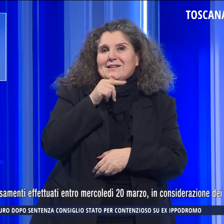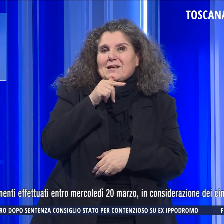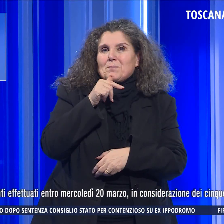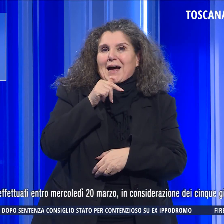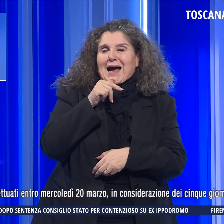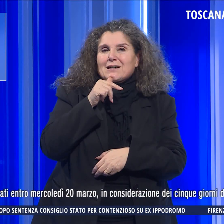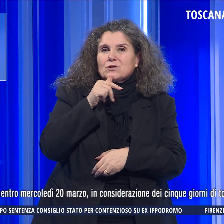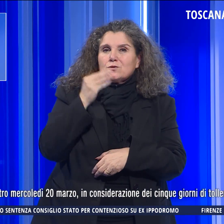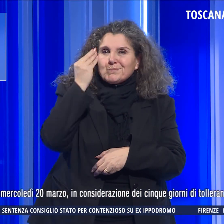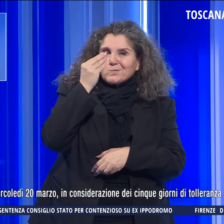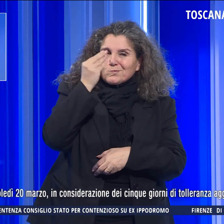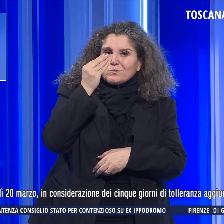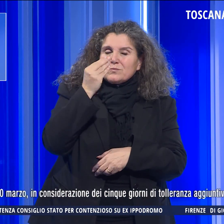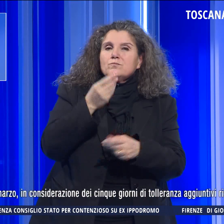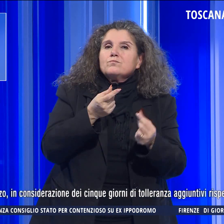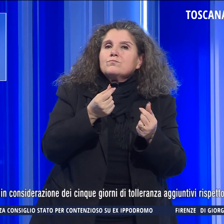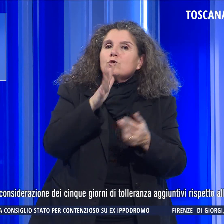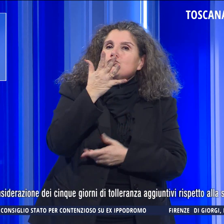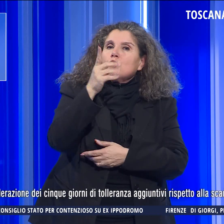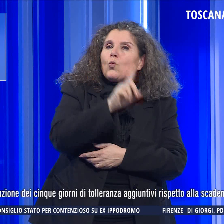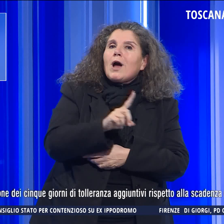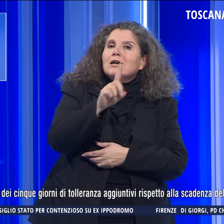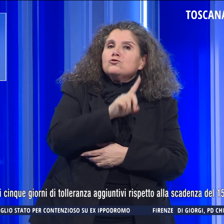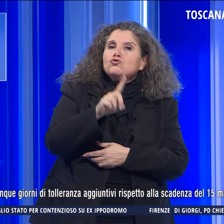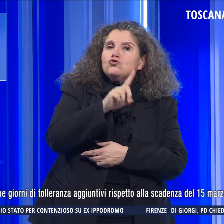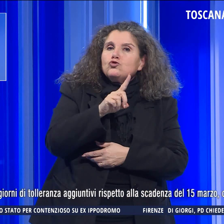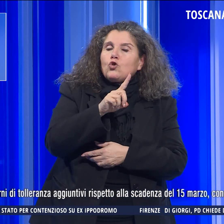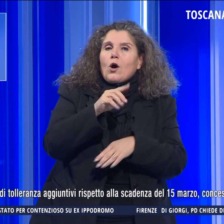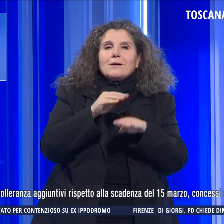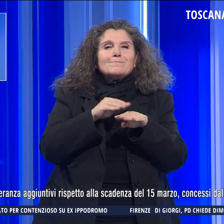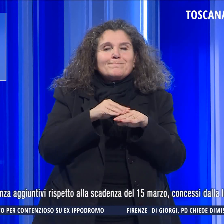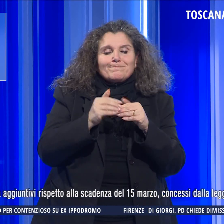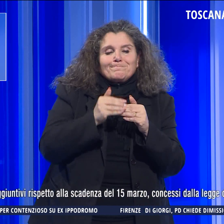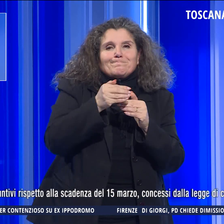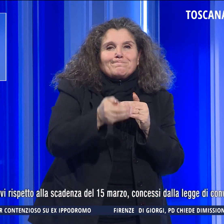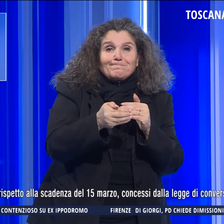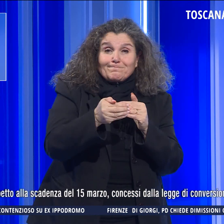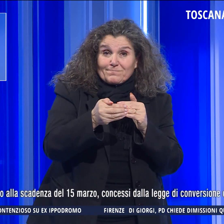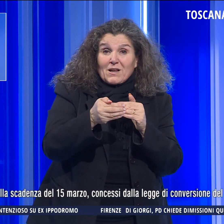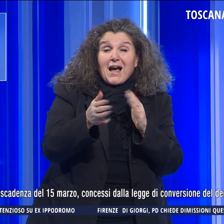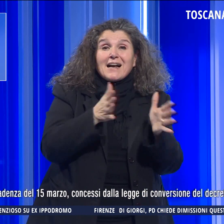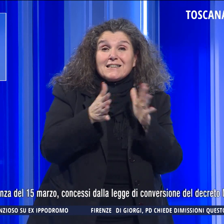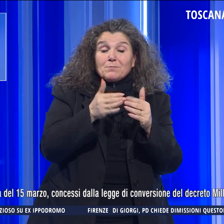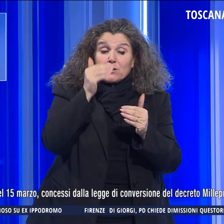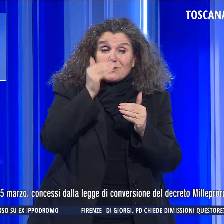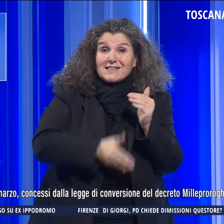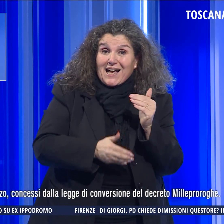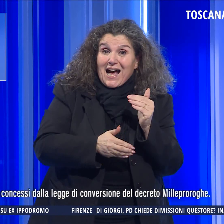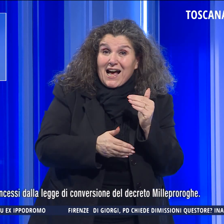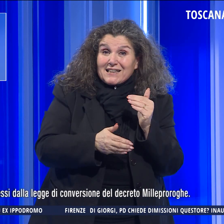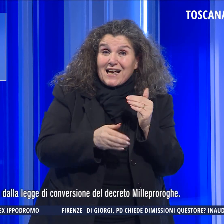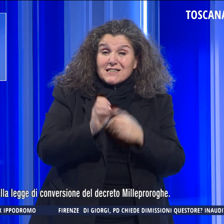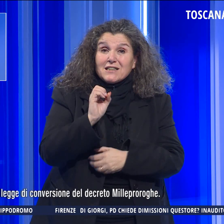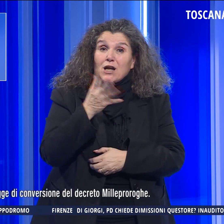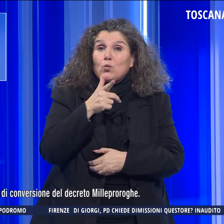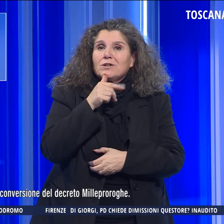In considerazione delle cinque giorni di tolleranza aggiuntivi rispetto alla scadenza del 15